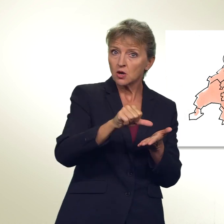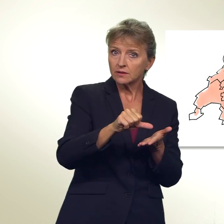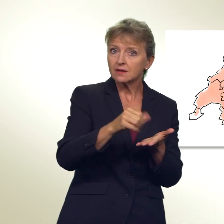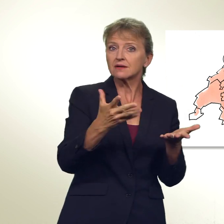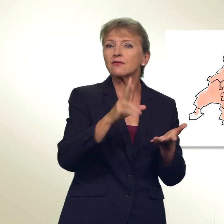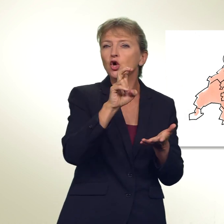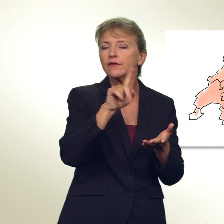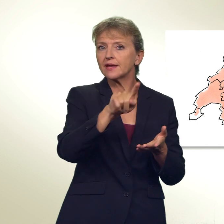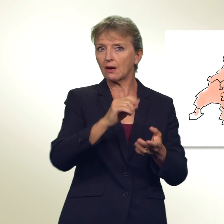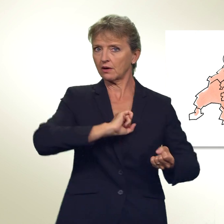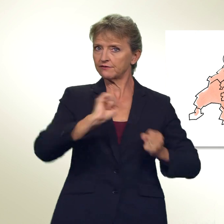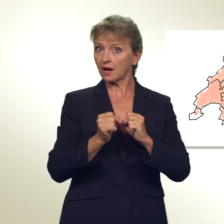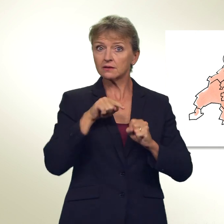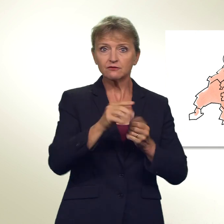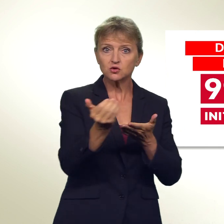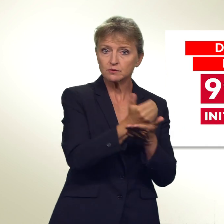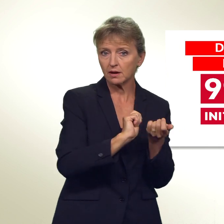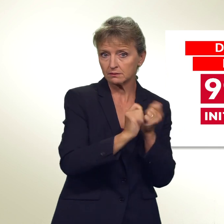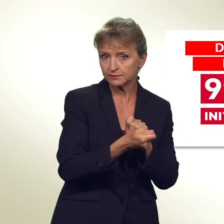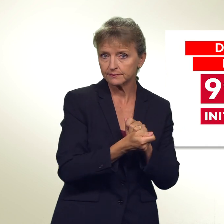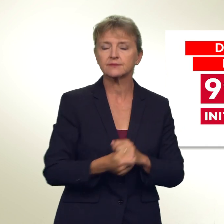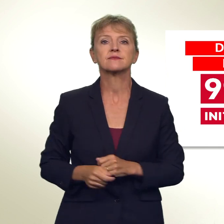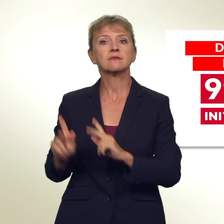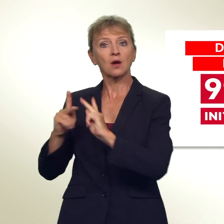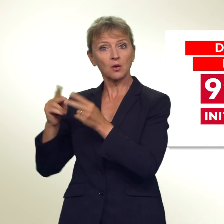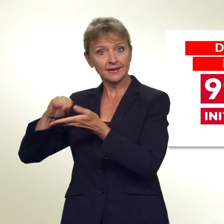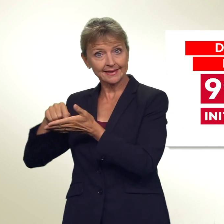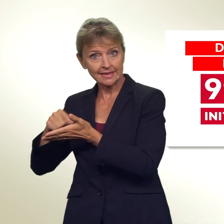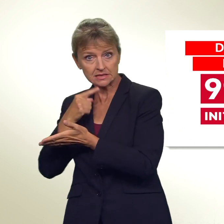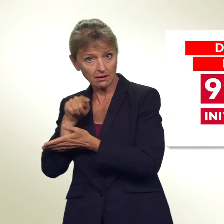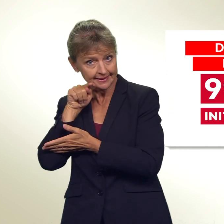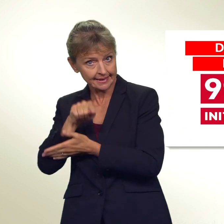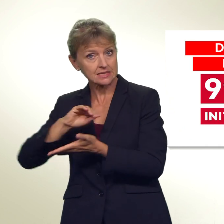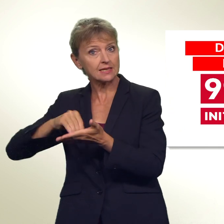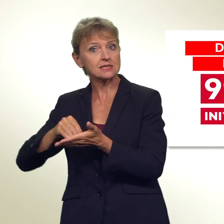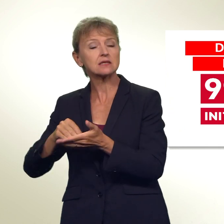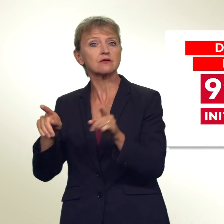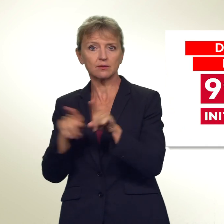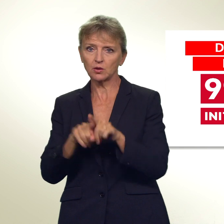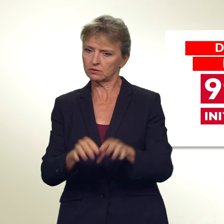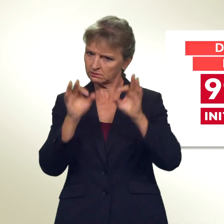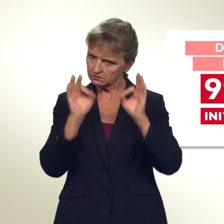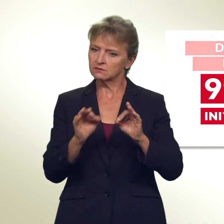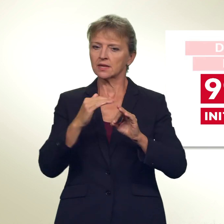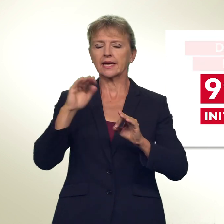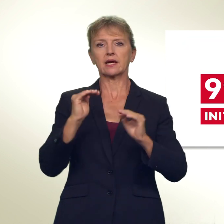sich auch das Sparverhalten ändern. Für das Komitee führt die Initiative zu einer gerechteren Besteuerung. Heute seien